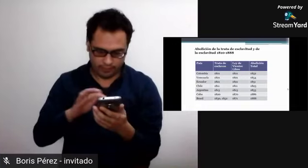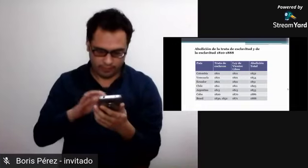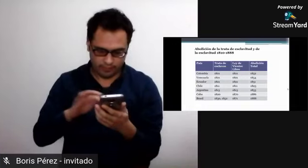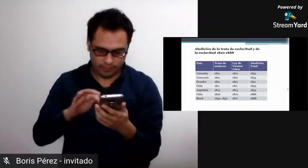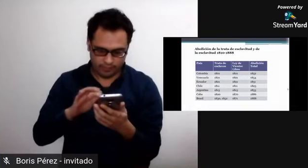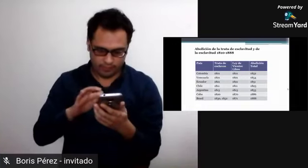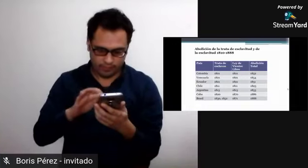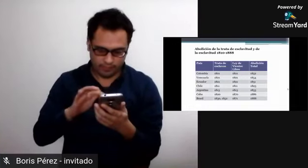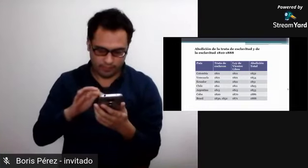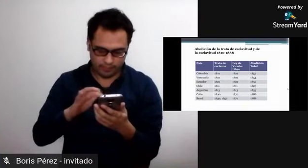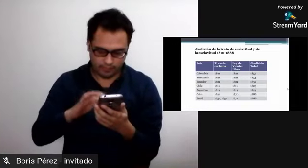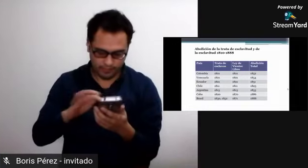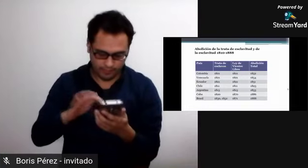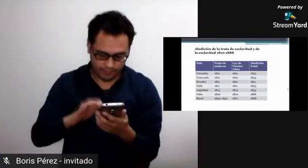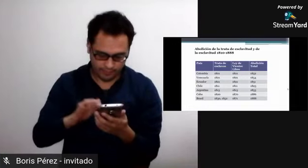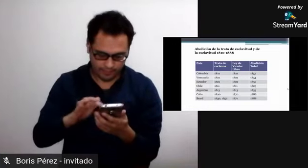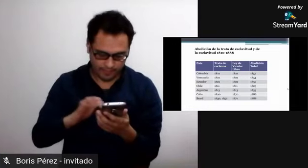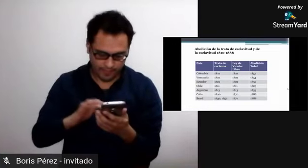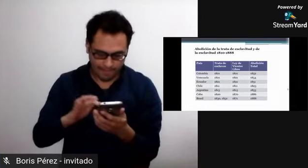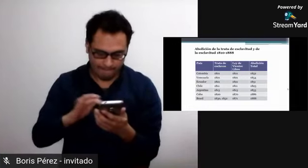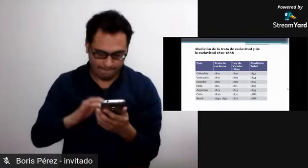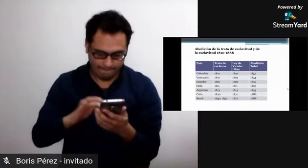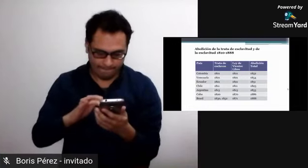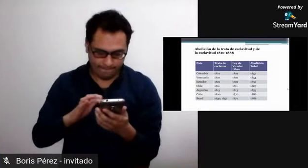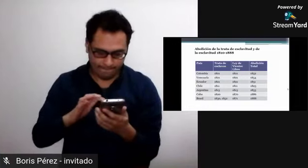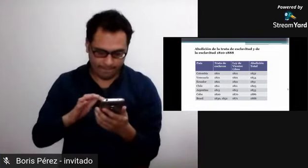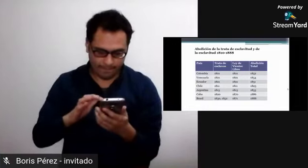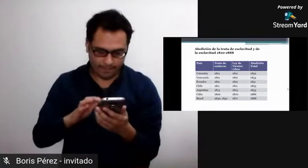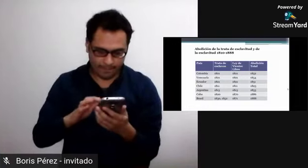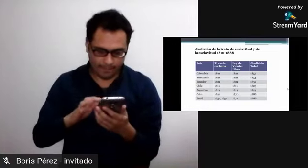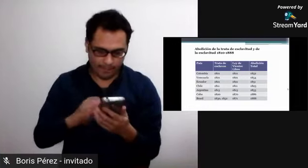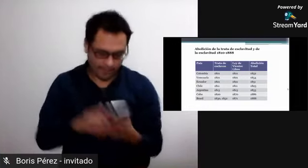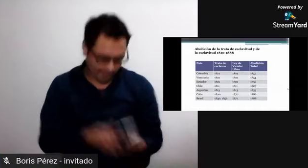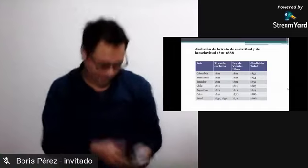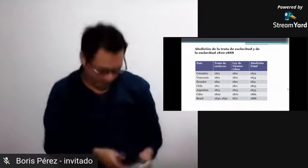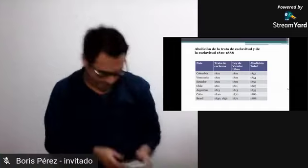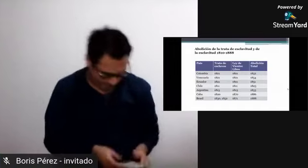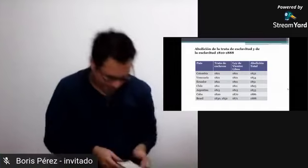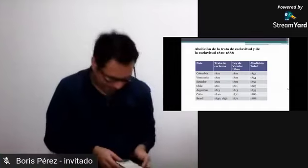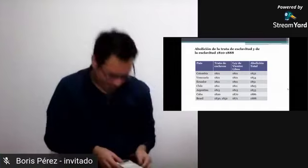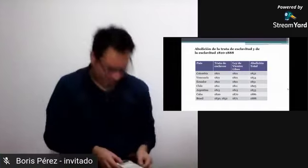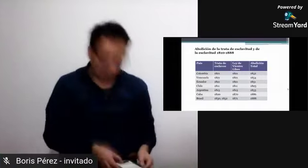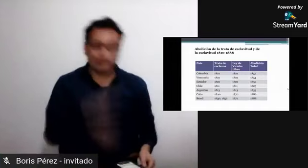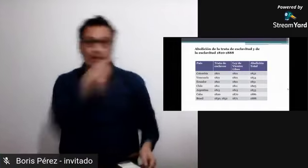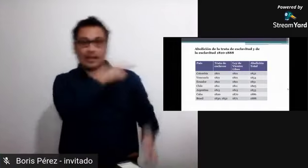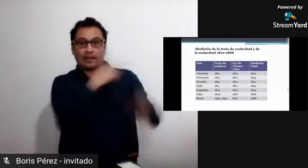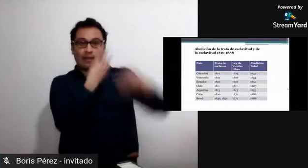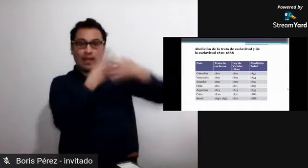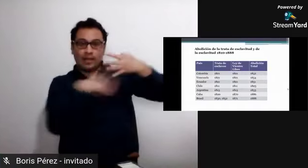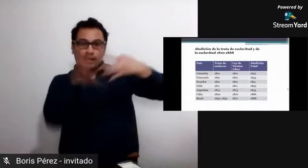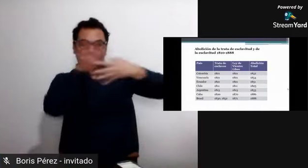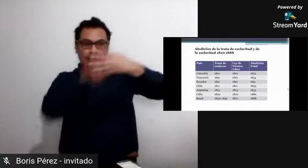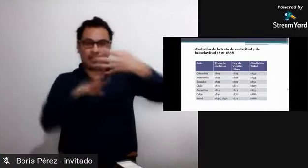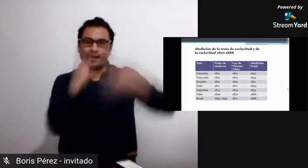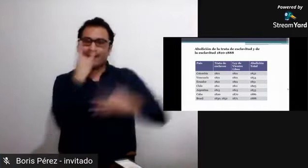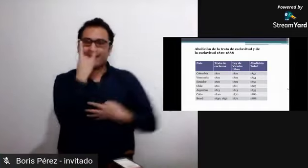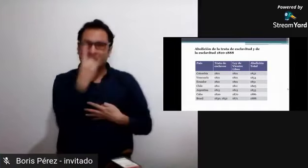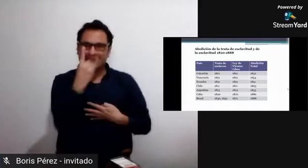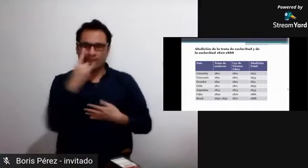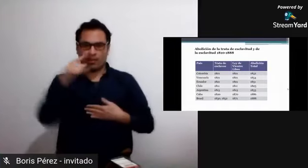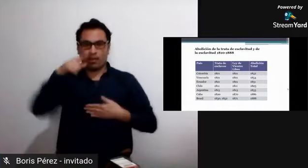presentación y poder ver específicamente los datos que yo quería compartir con ustedes.